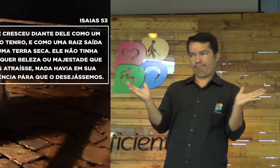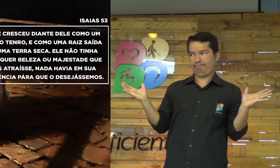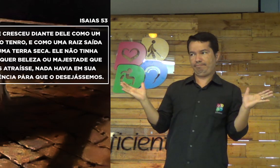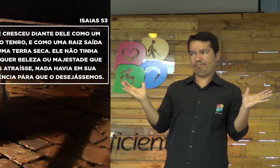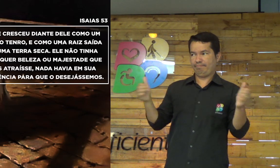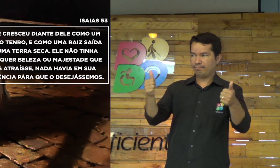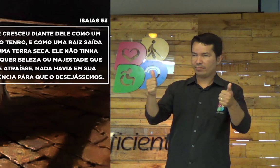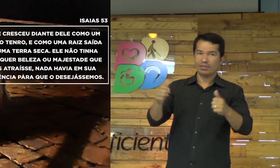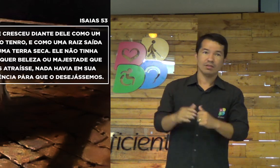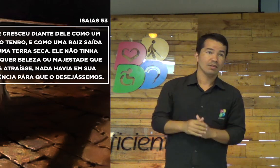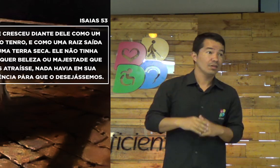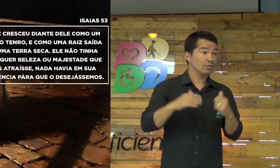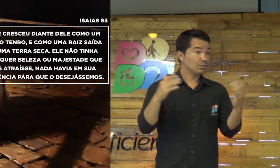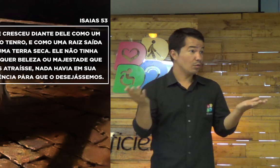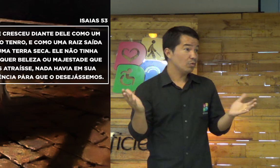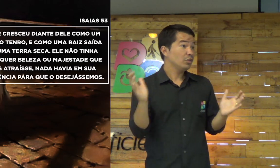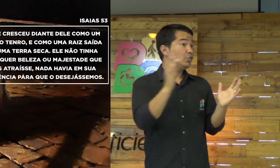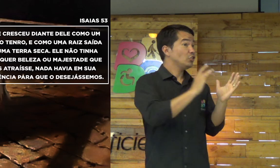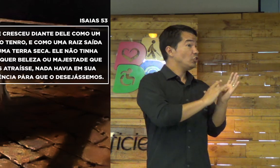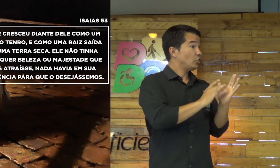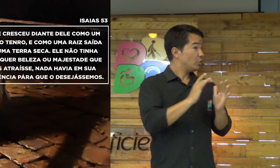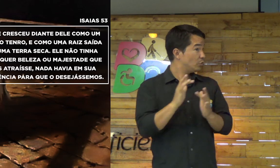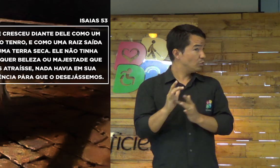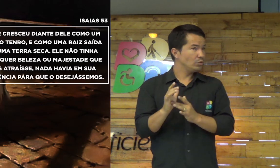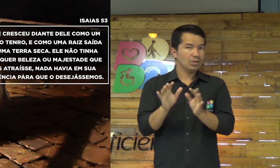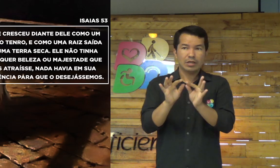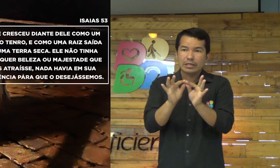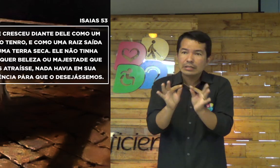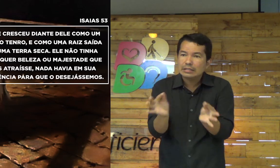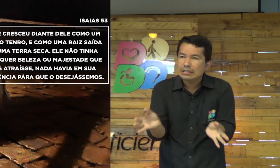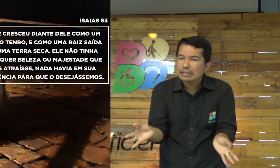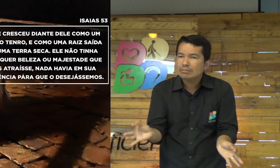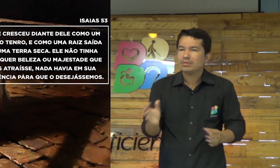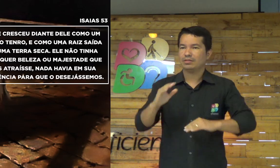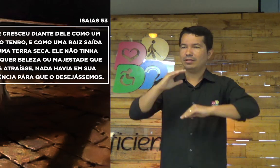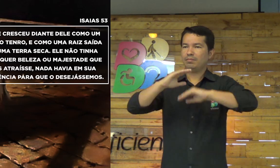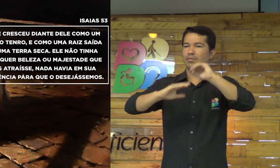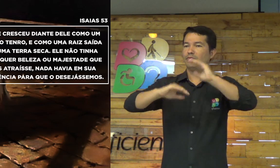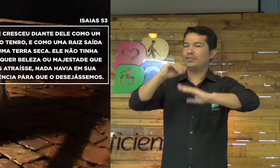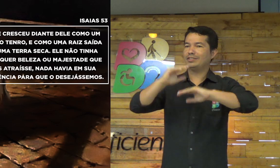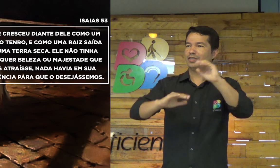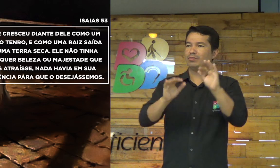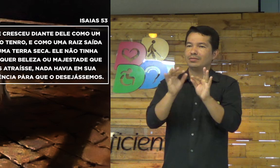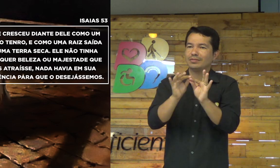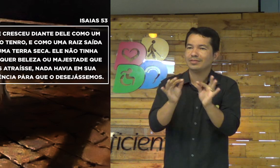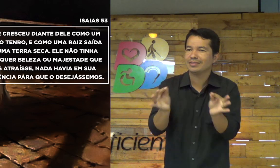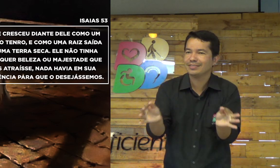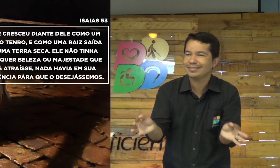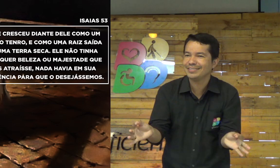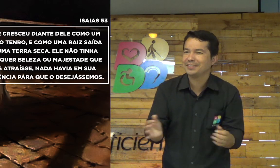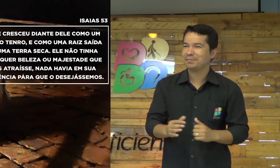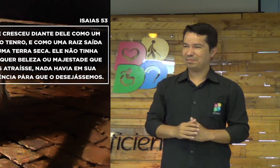Essa palavra, de verdade, tem esses dois significados. Então, Jesus, ele era simples. Tinha uma profissão simples.